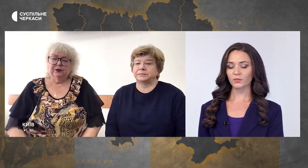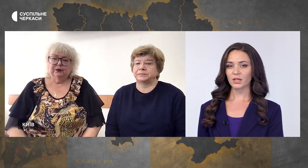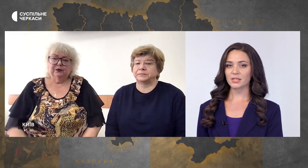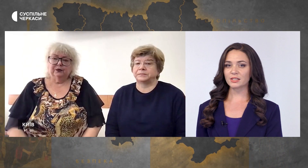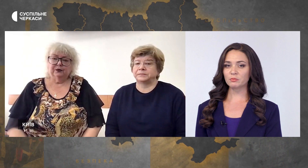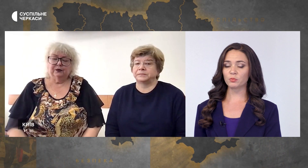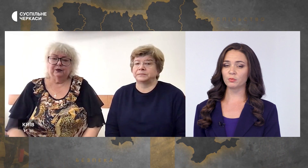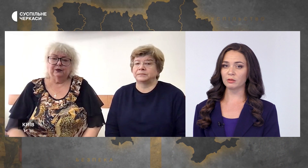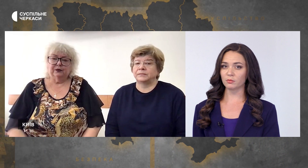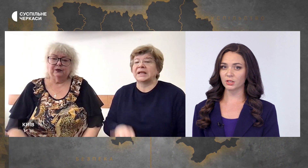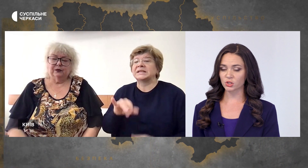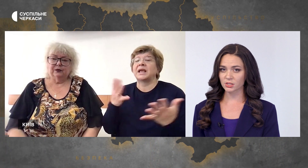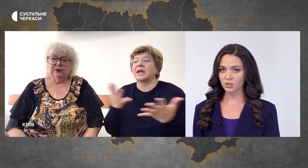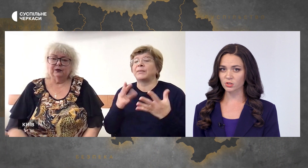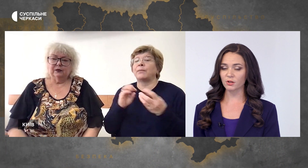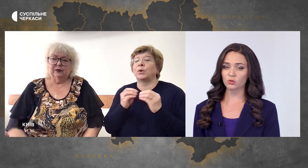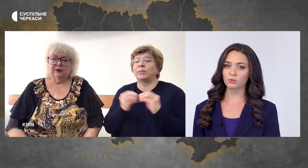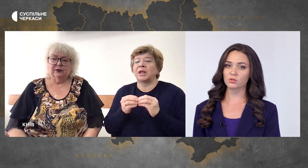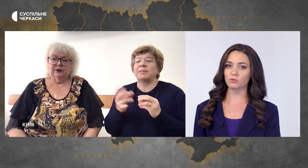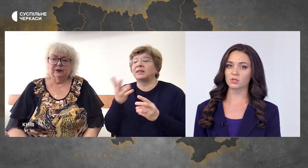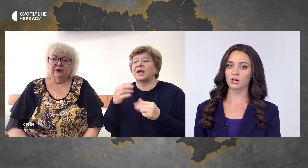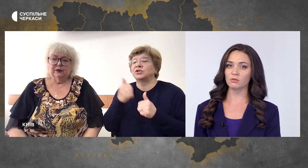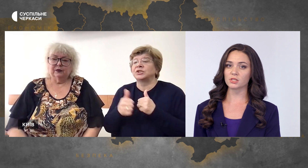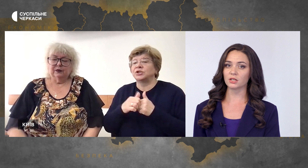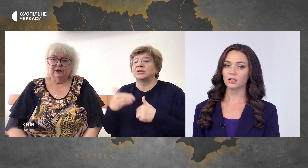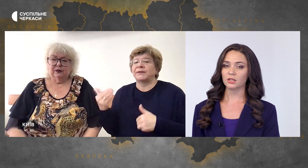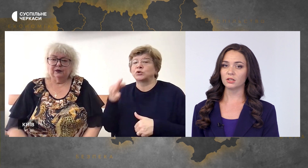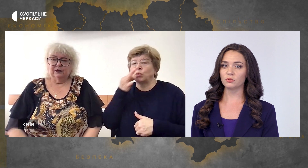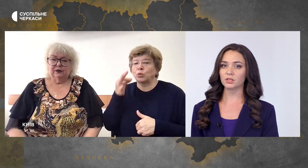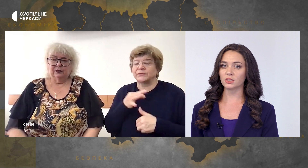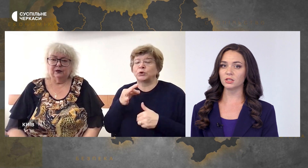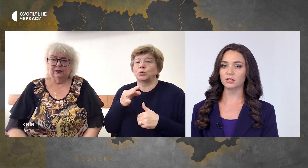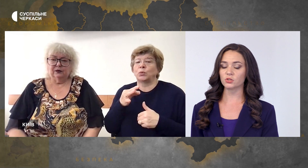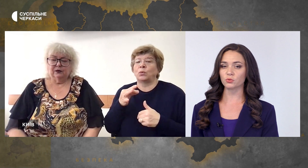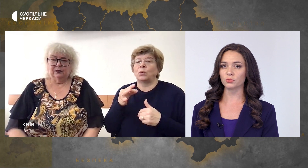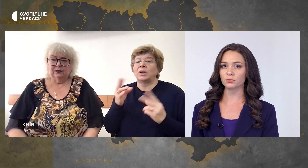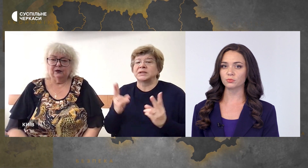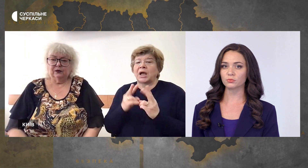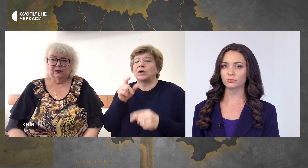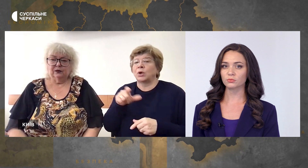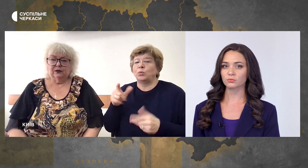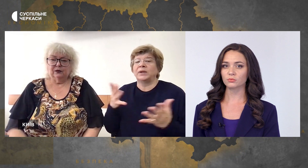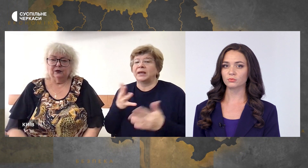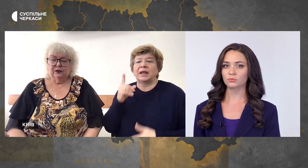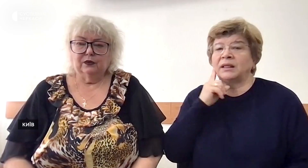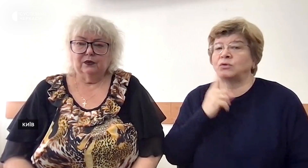І з якими проблемами найчастіше з вашого досвіду стикаються люди, які не чують?